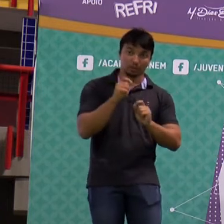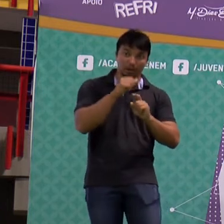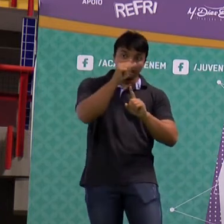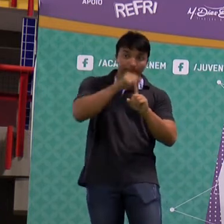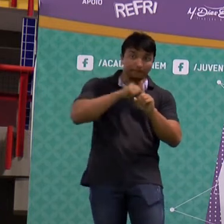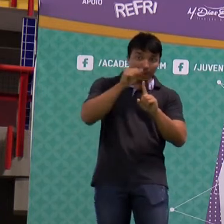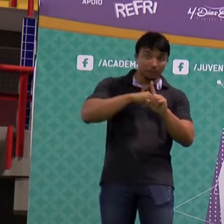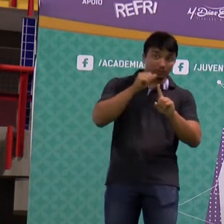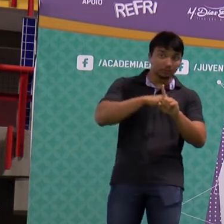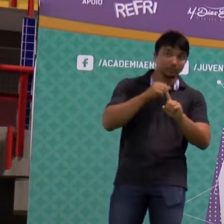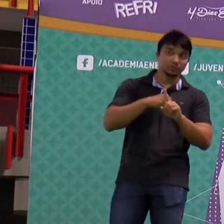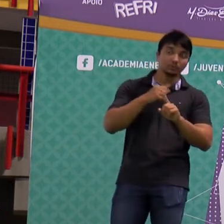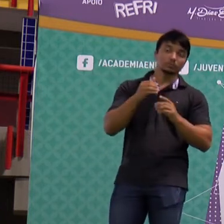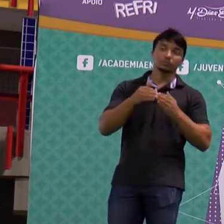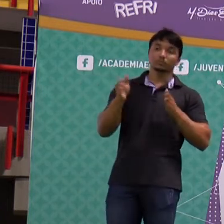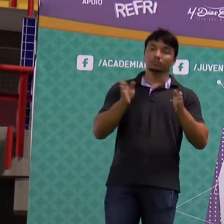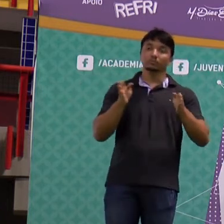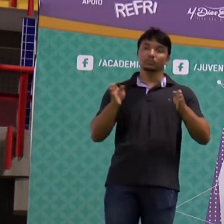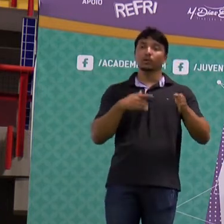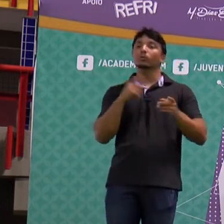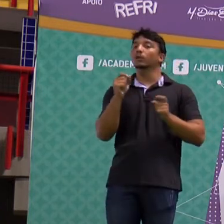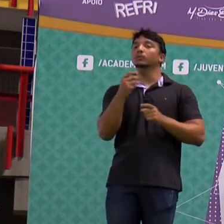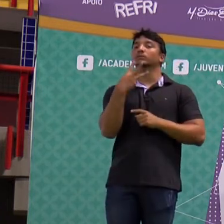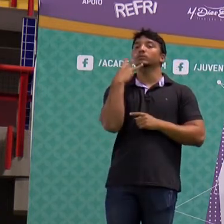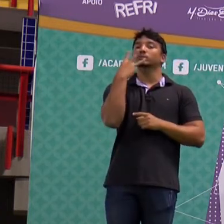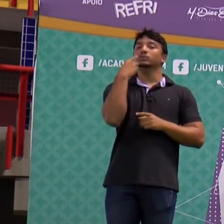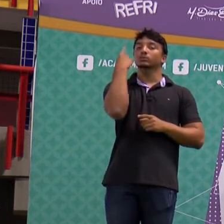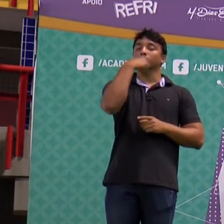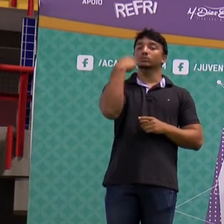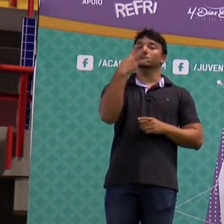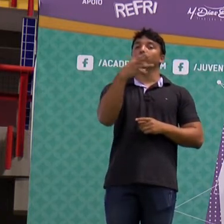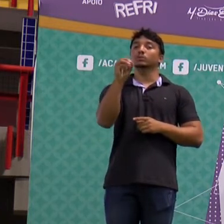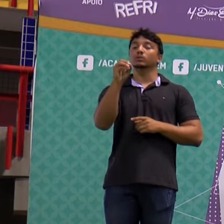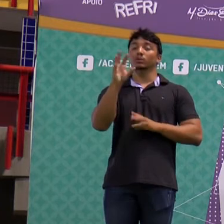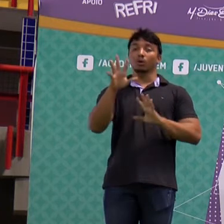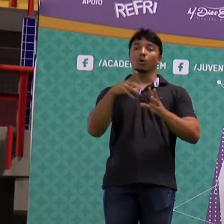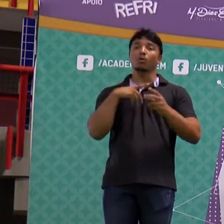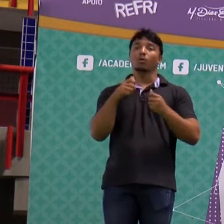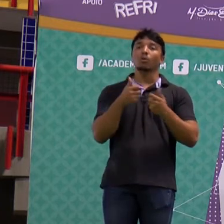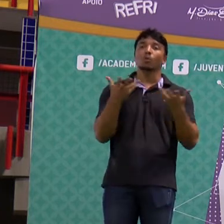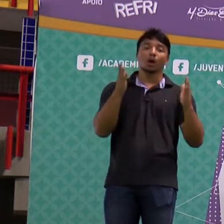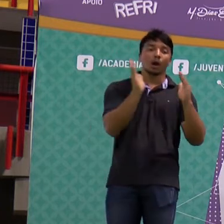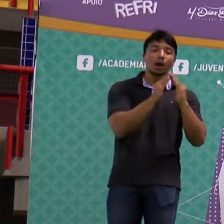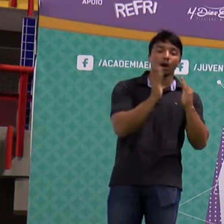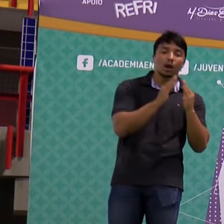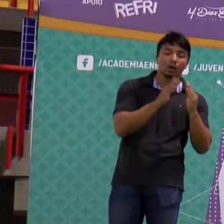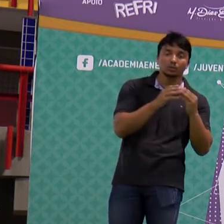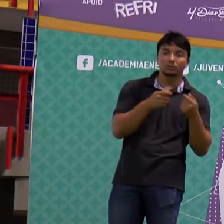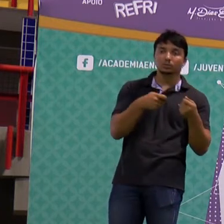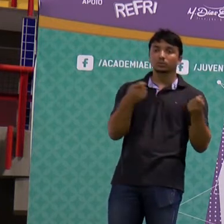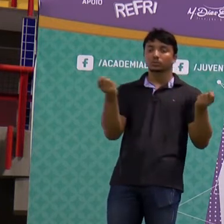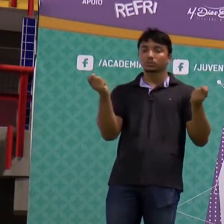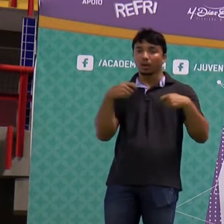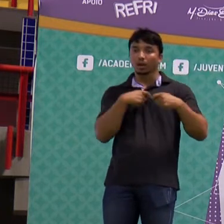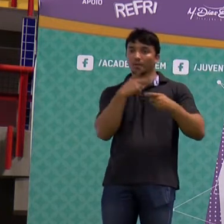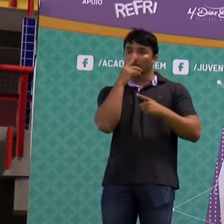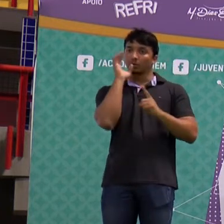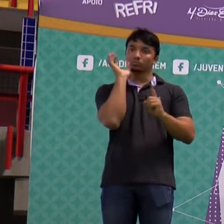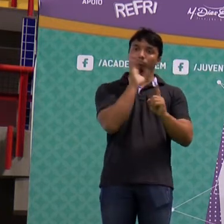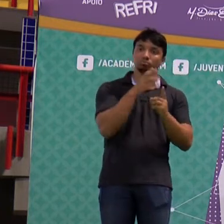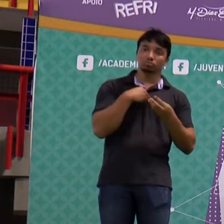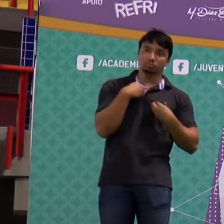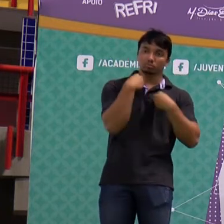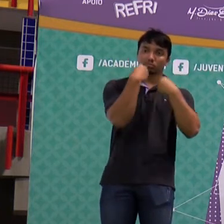mês. Então no período que a gente tem de 30 dias. qual seria a quantidade de residências que poderiam ser abastecidas pela